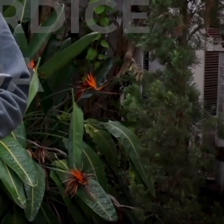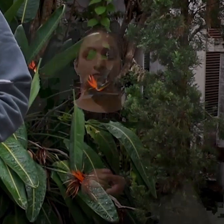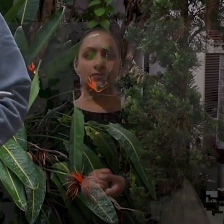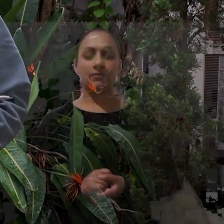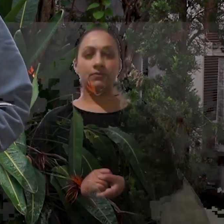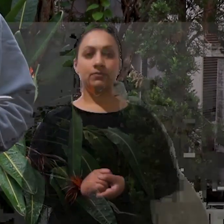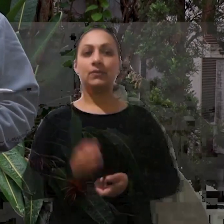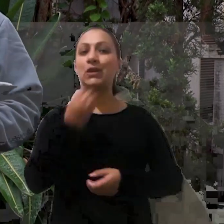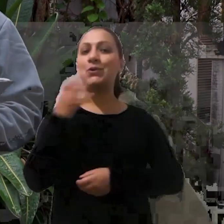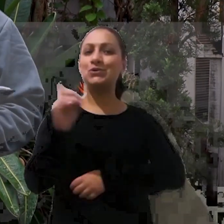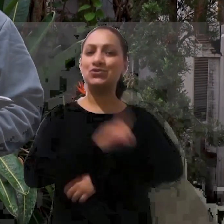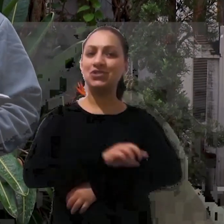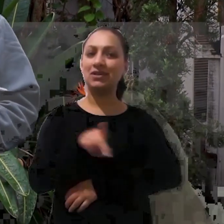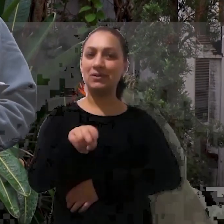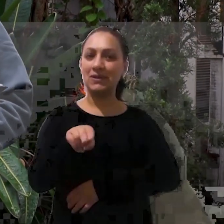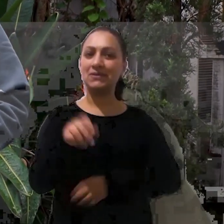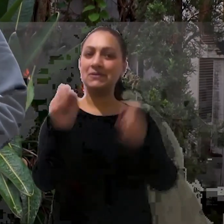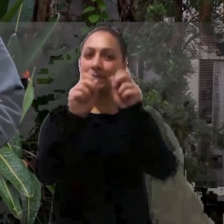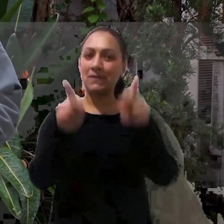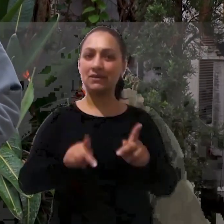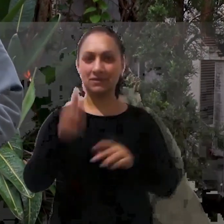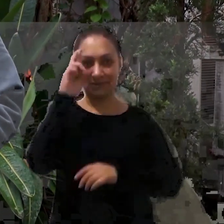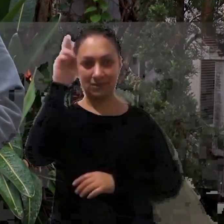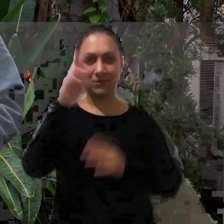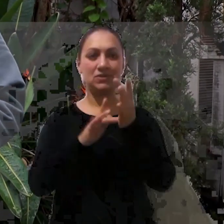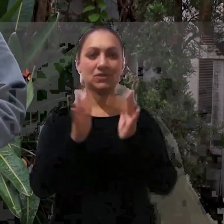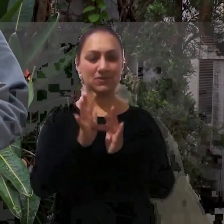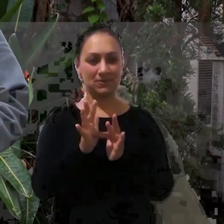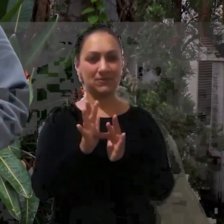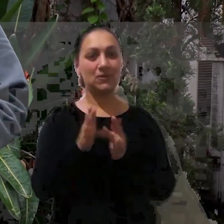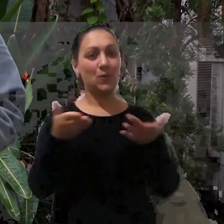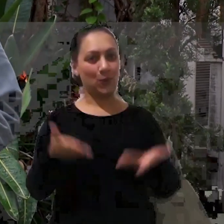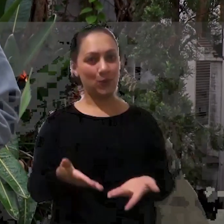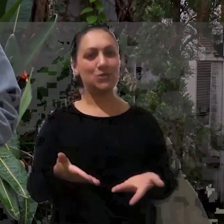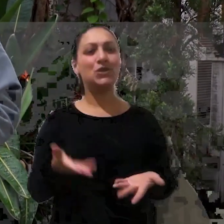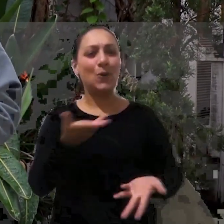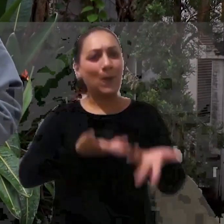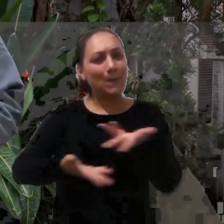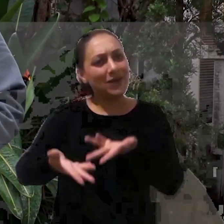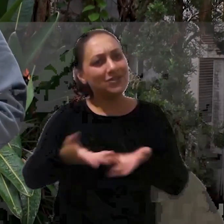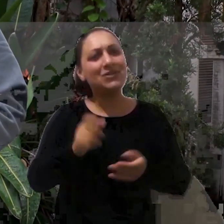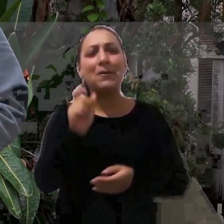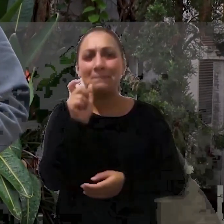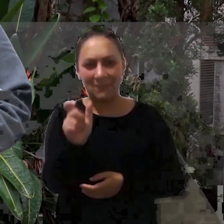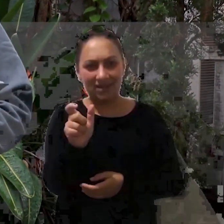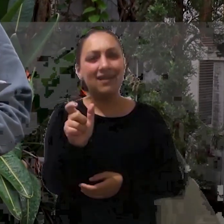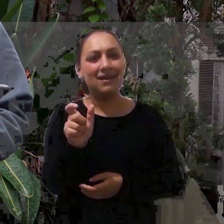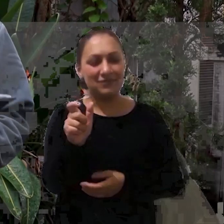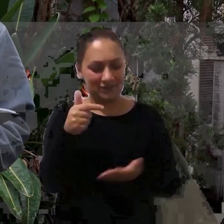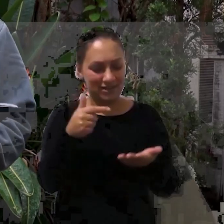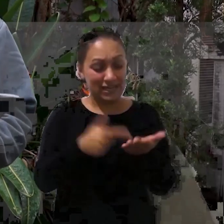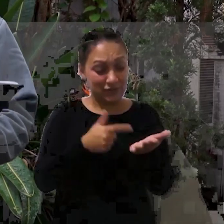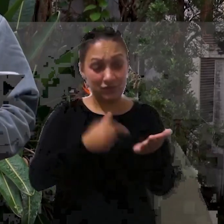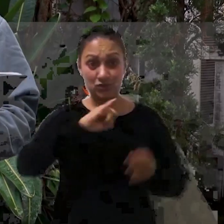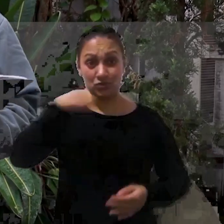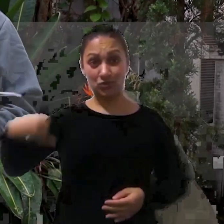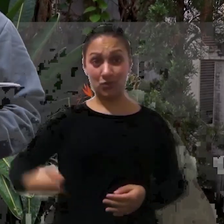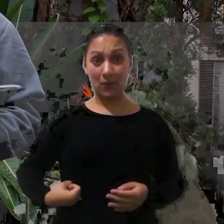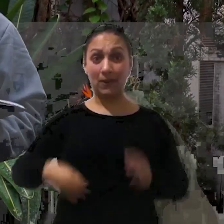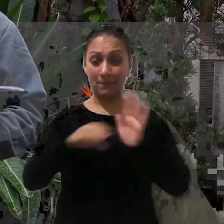Bom dia, irmãos! Paz do Senhor Jesus! Compartilhar com você uma palavra nesta manhã, está no livro de Jó capítulo 14, versículo 5, que diz